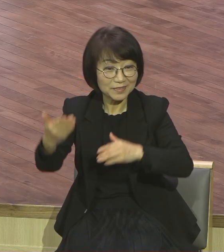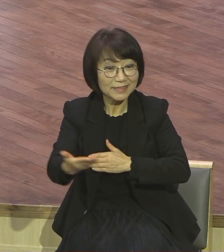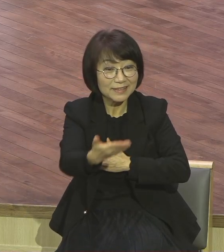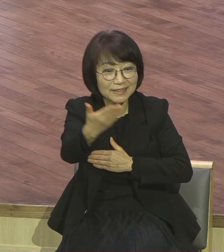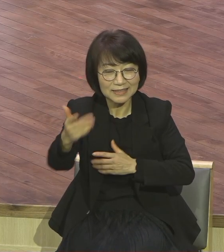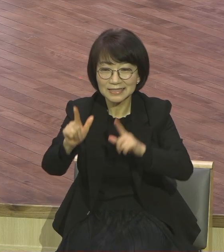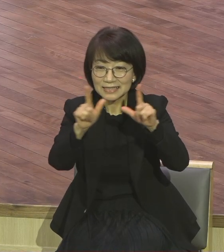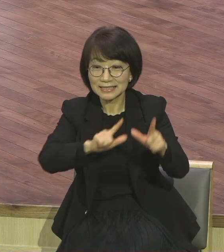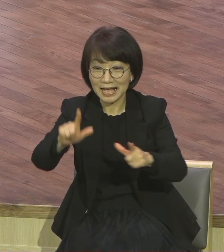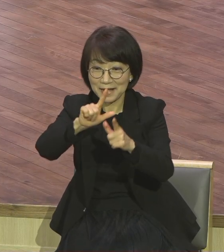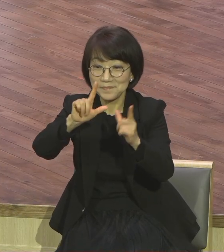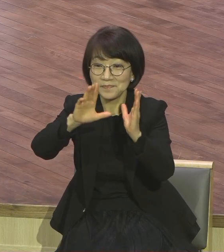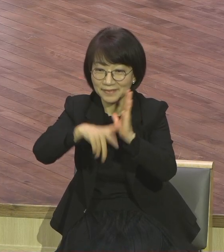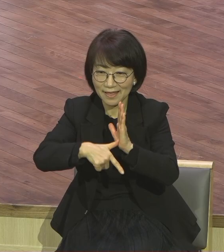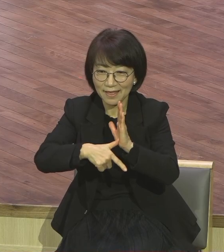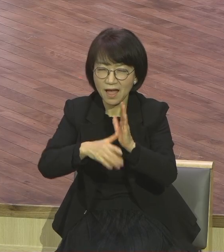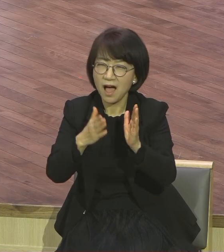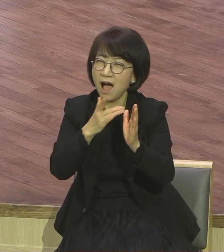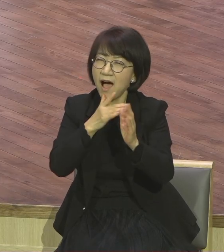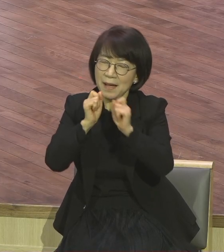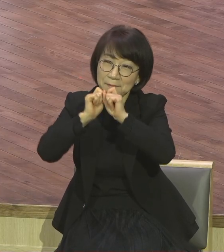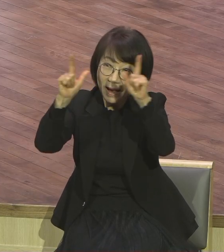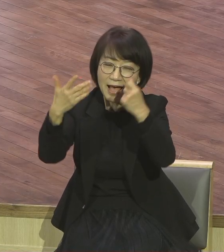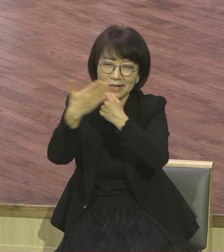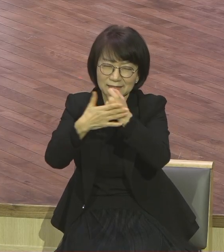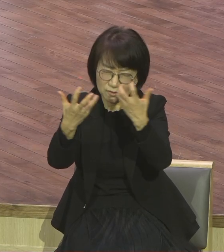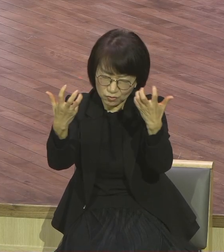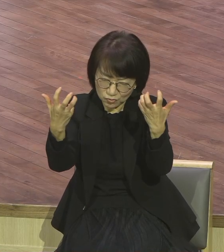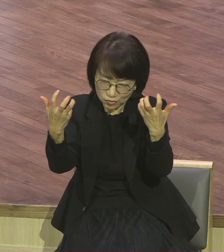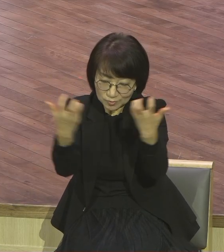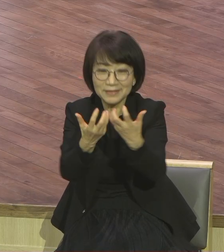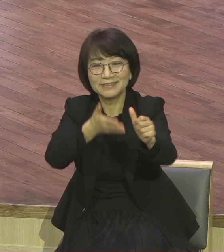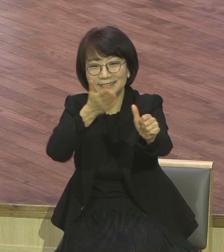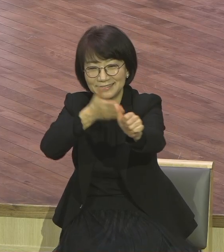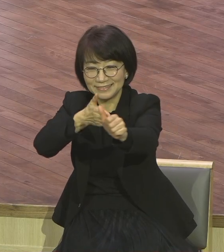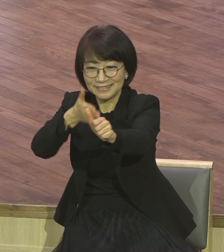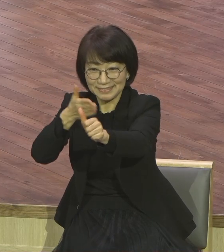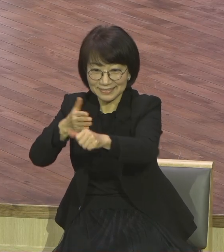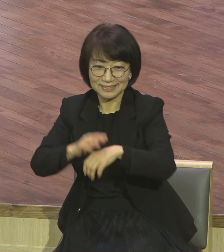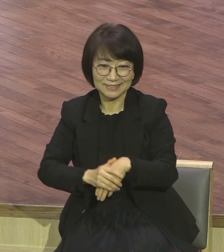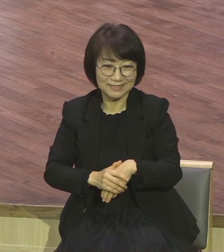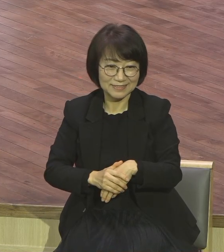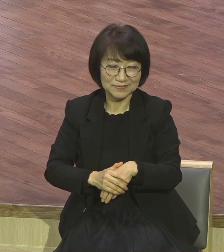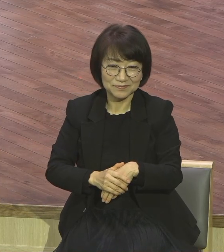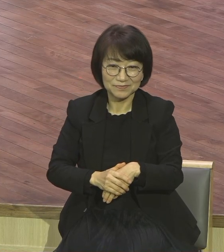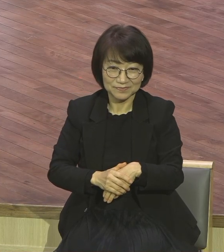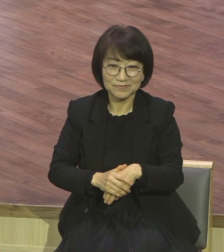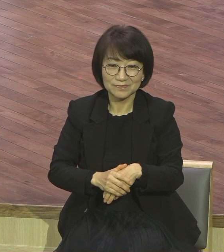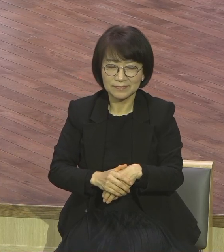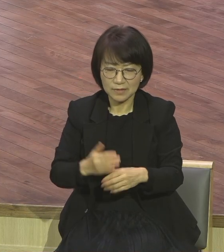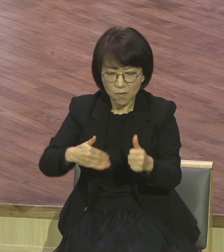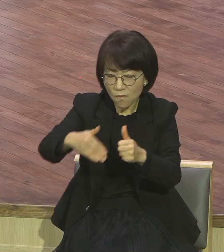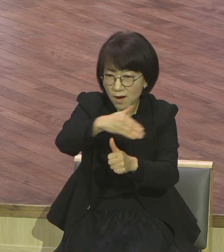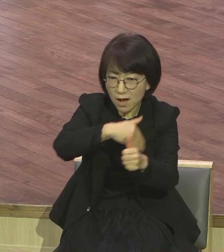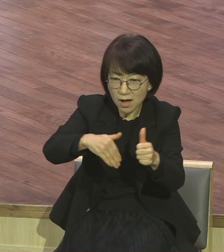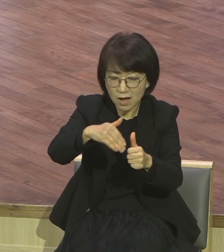깨닫는 은혜가 충만하시길 바랍니다. 큰 은혜가 임해야 돼. 그래서 어떤 환경 어떤 행편